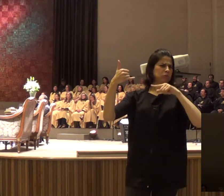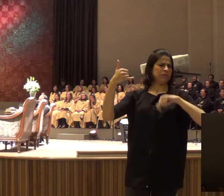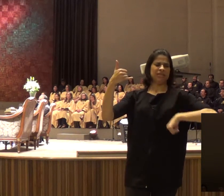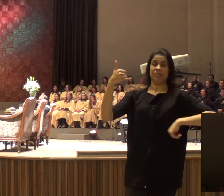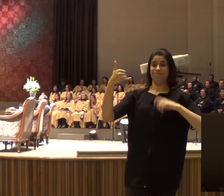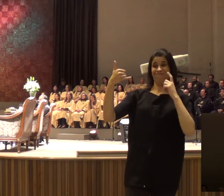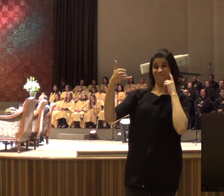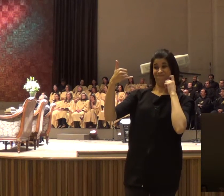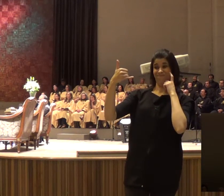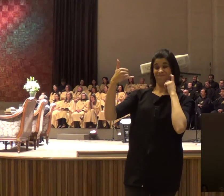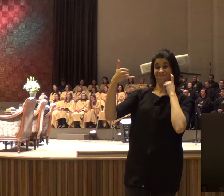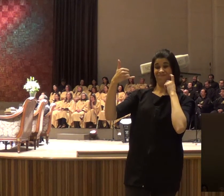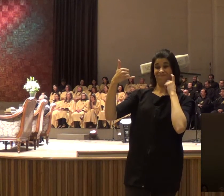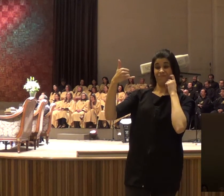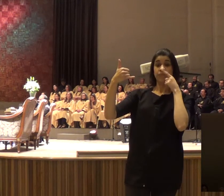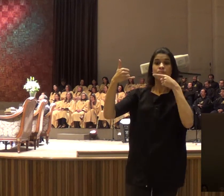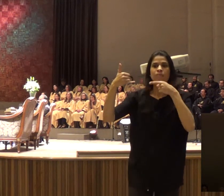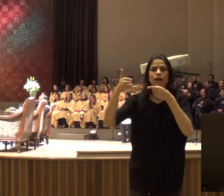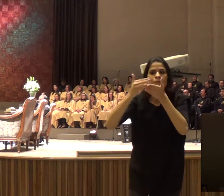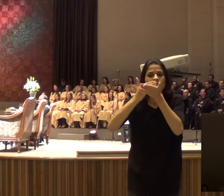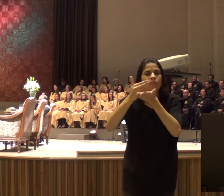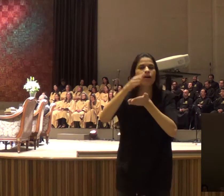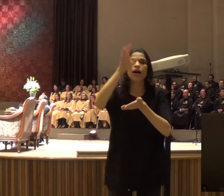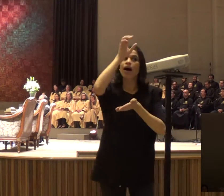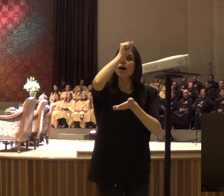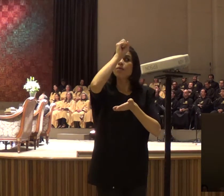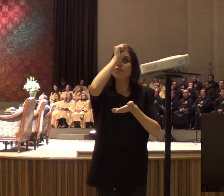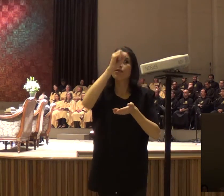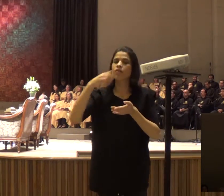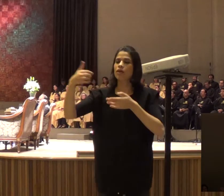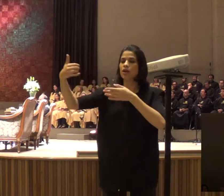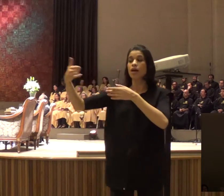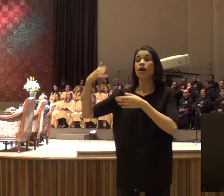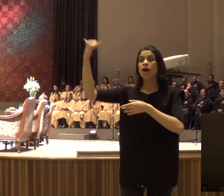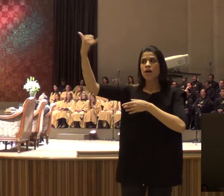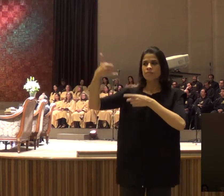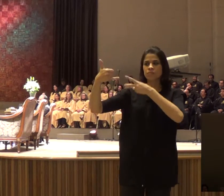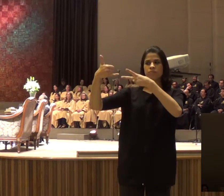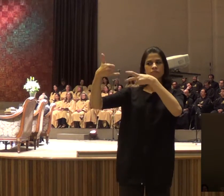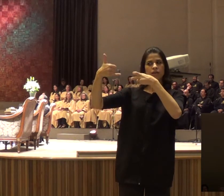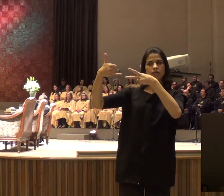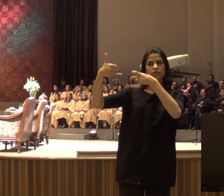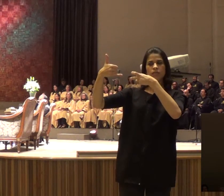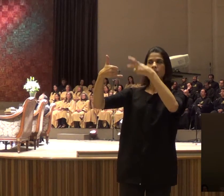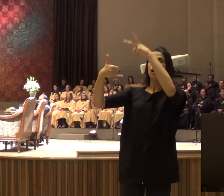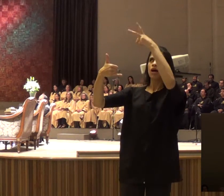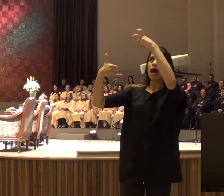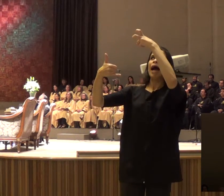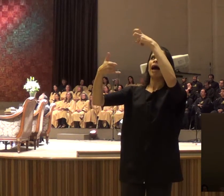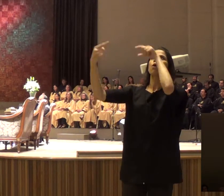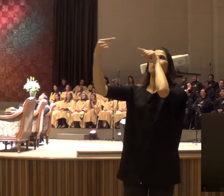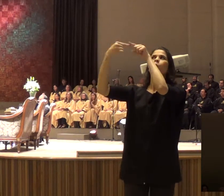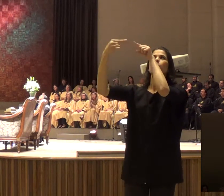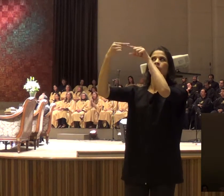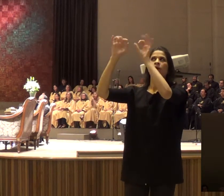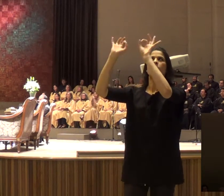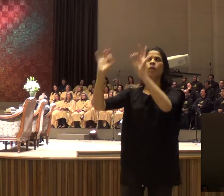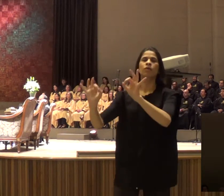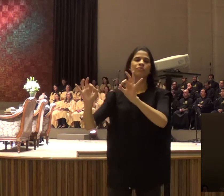mas aí a gente vai aprendendo, a discernir a voz do Senhor na nossa vida, eu costumo dizer, que se a minha esposa pegar